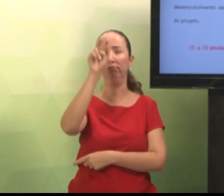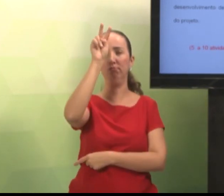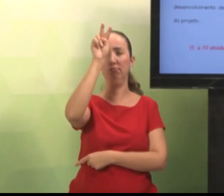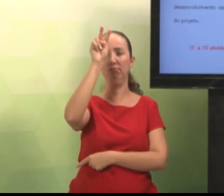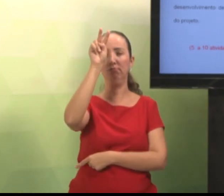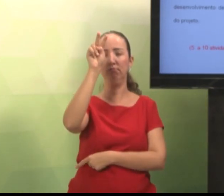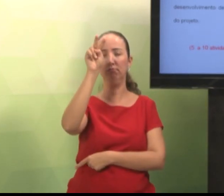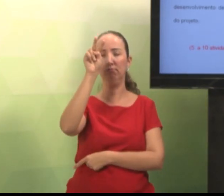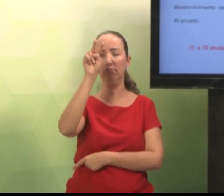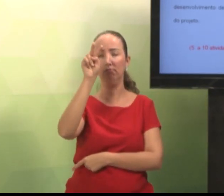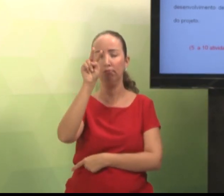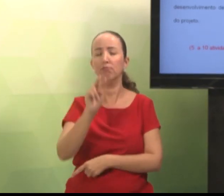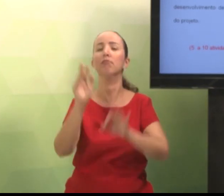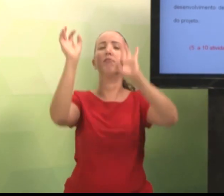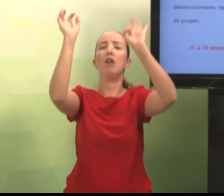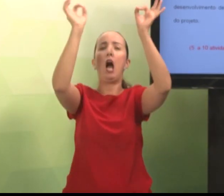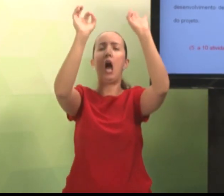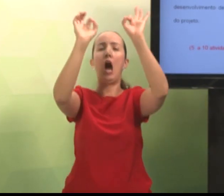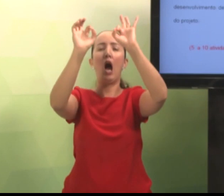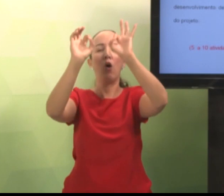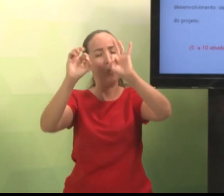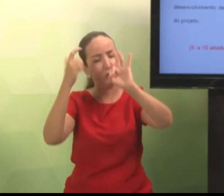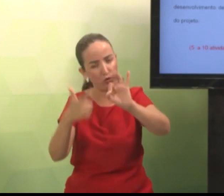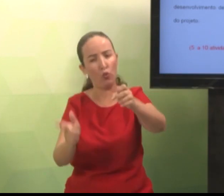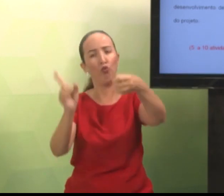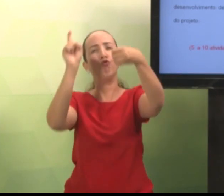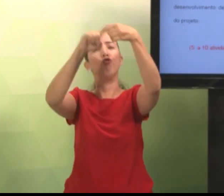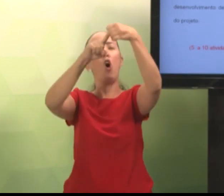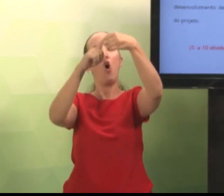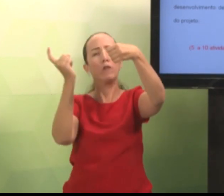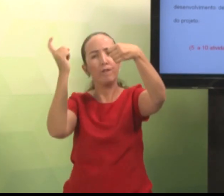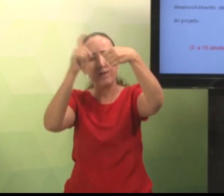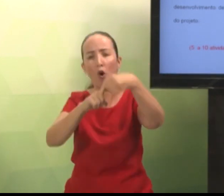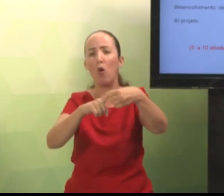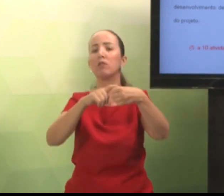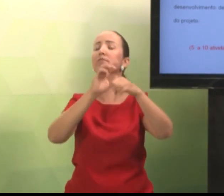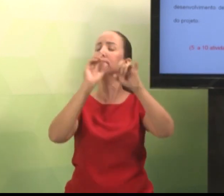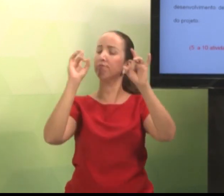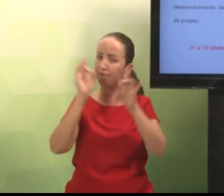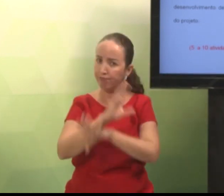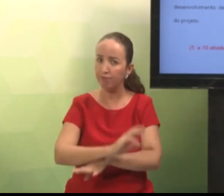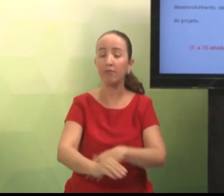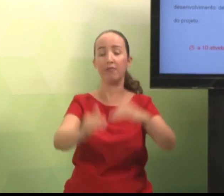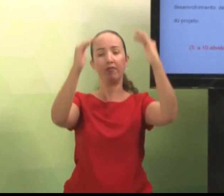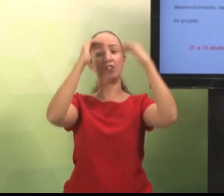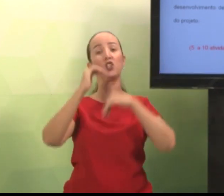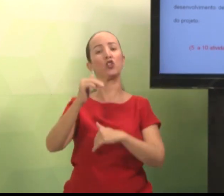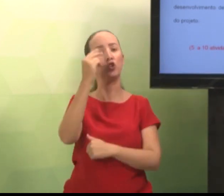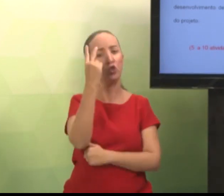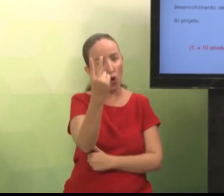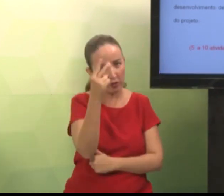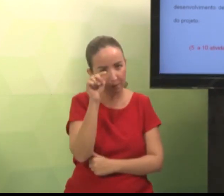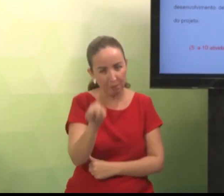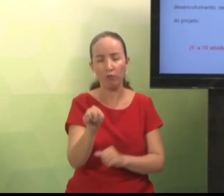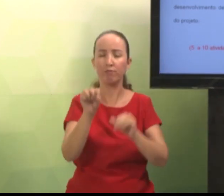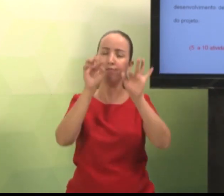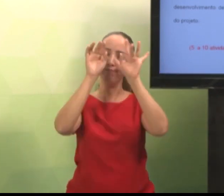itens anteriores. Reorganizem. Volte quantas vezes forem necessárias. Na 1, na 2.